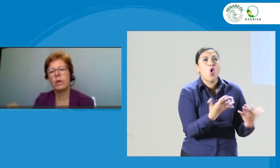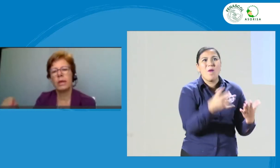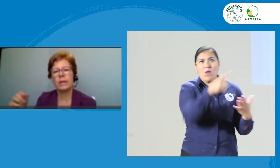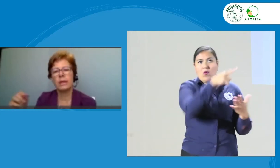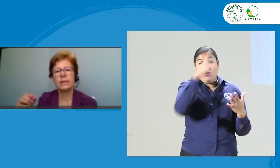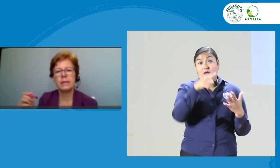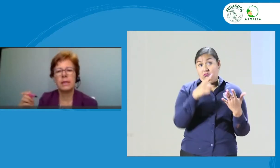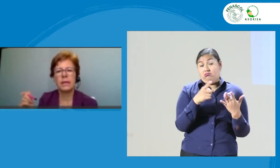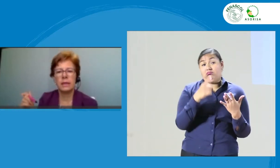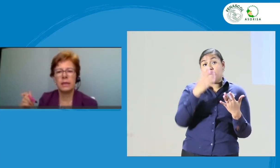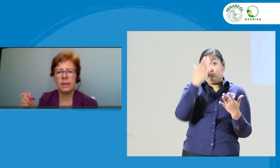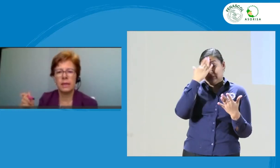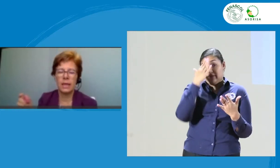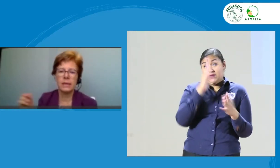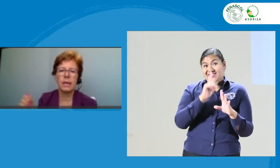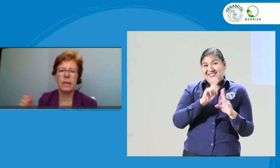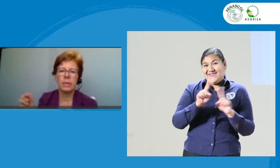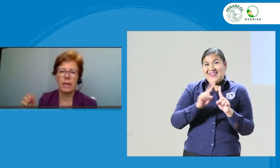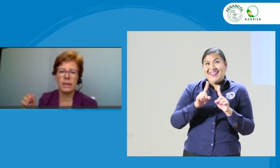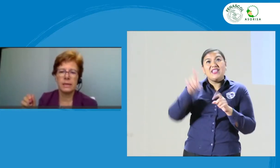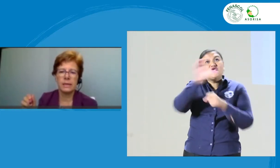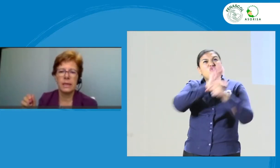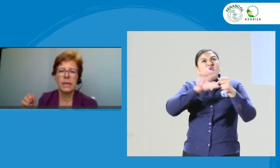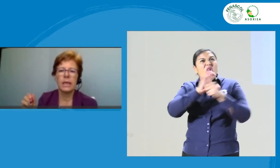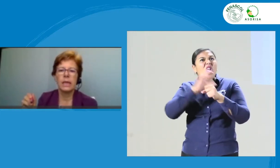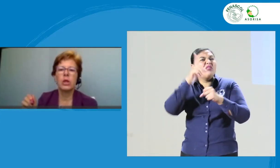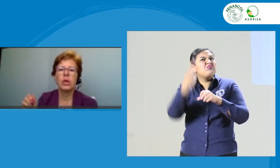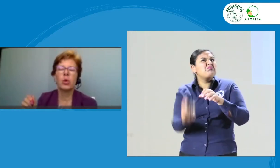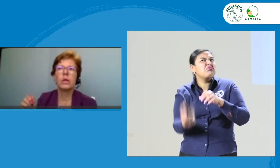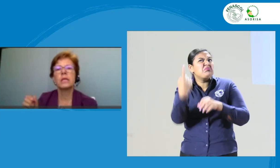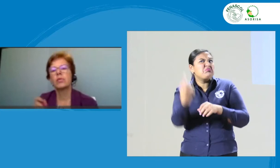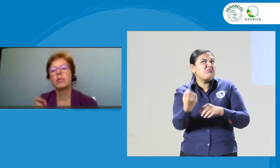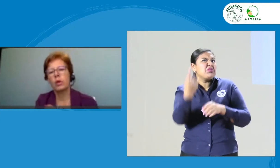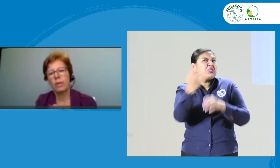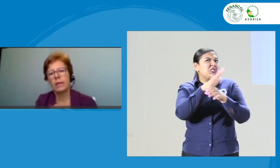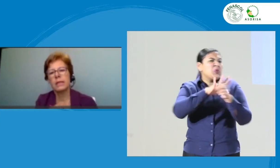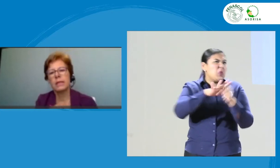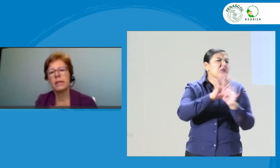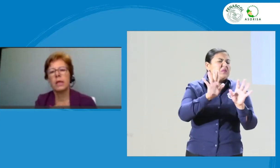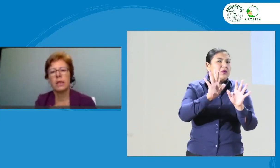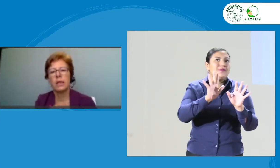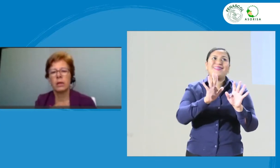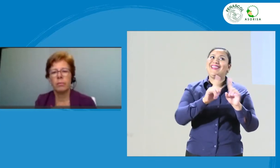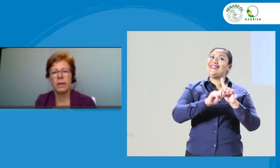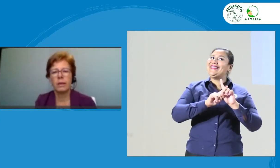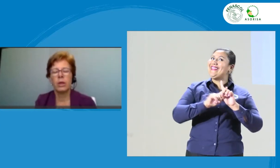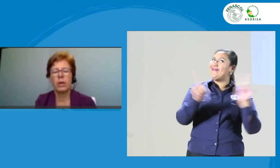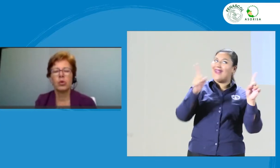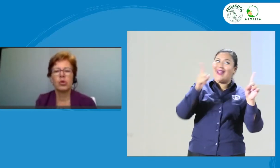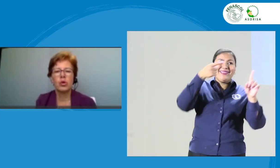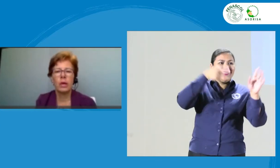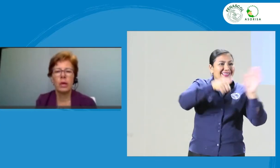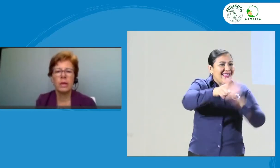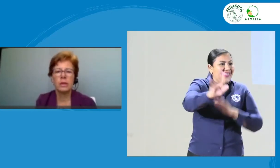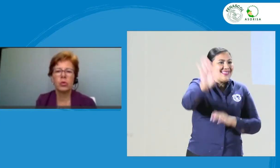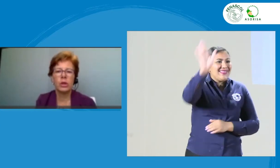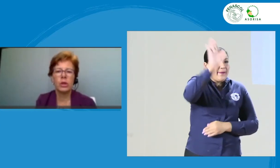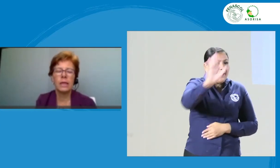problemáticas en las grandes capitales y otras las problemáticas en departamentos en ciudades más, donde